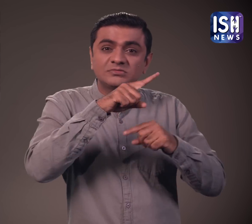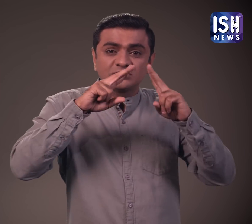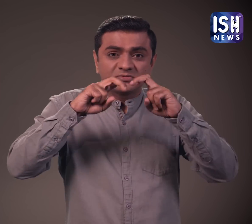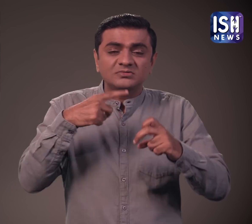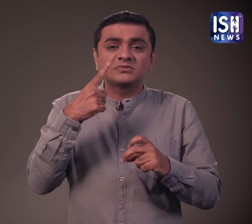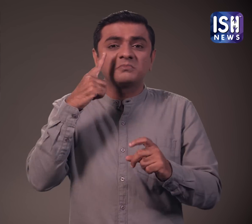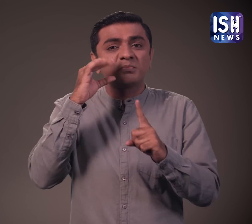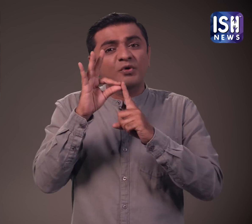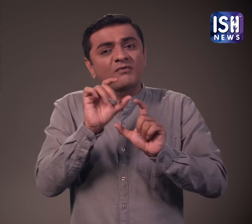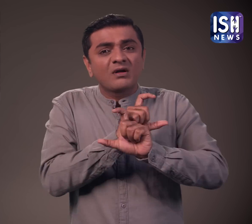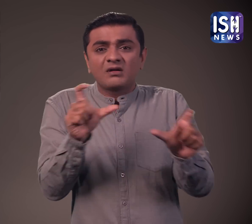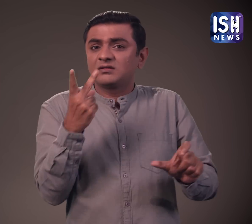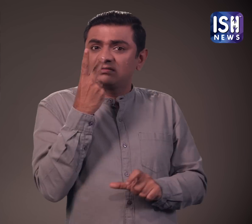पृत्थिवी का अस्तित्वा खत्रे में है